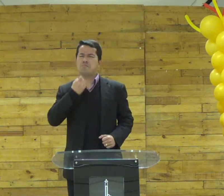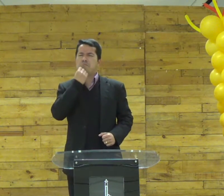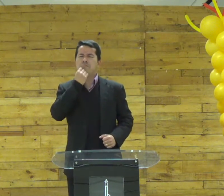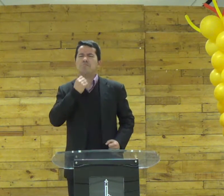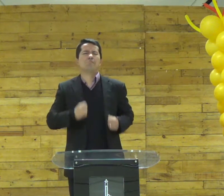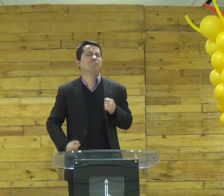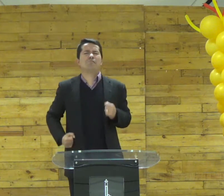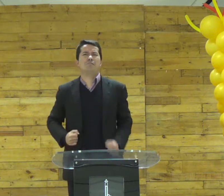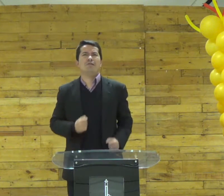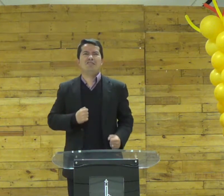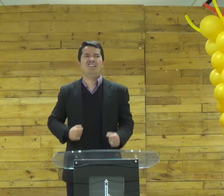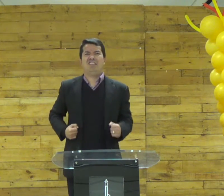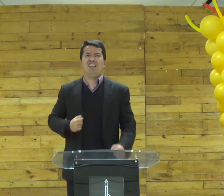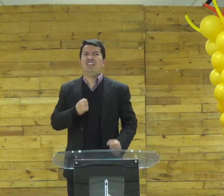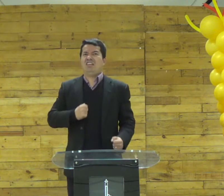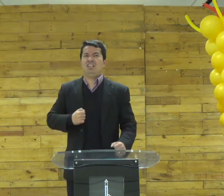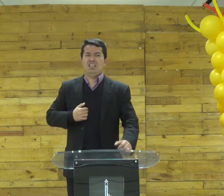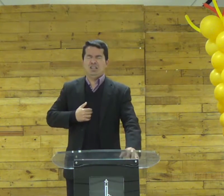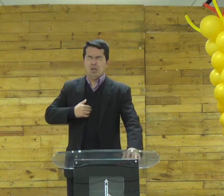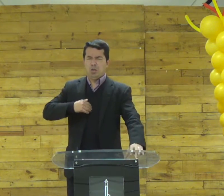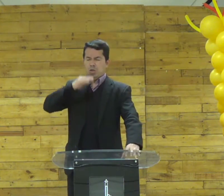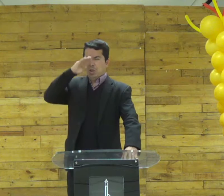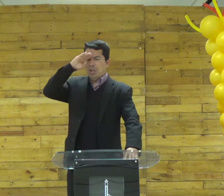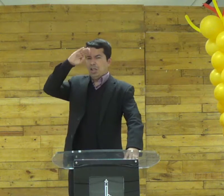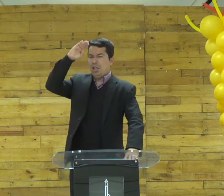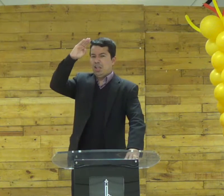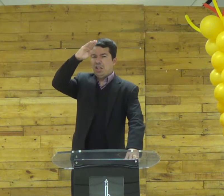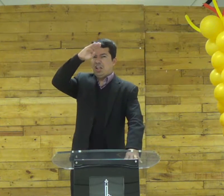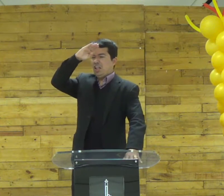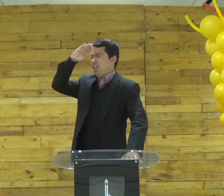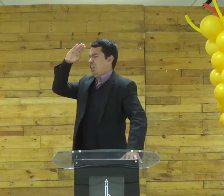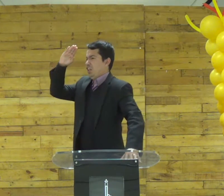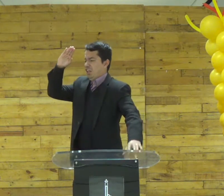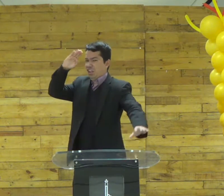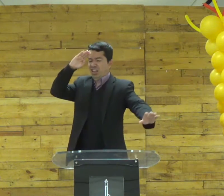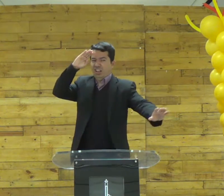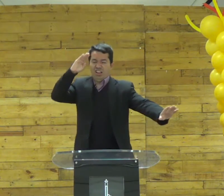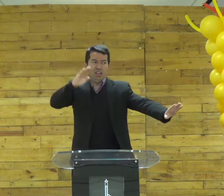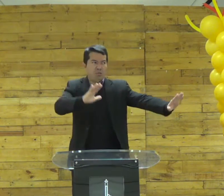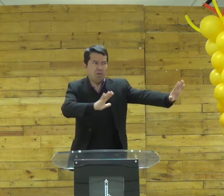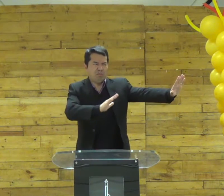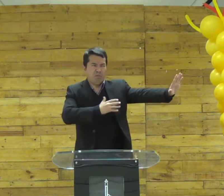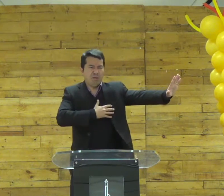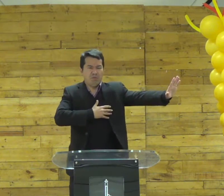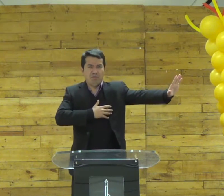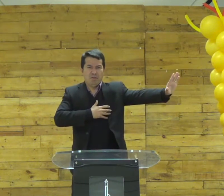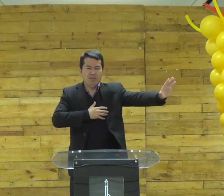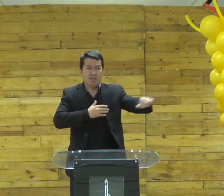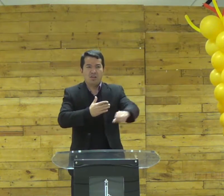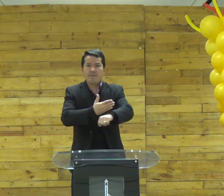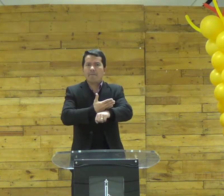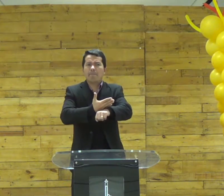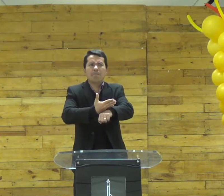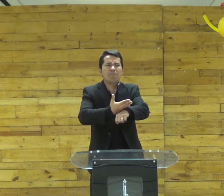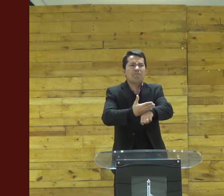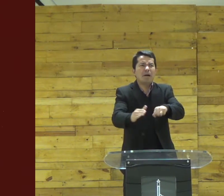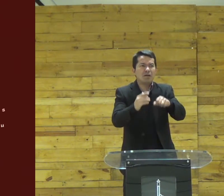estava tudo bem comigo ai começou a dar umas cânibras umas tonturas e vai com calma amigo vai devagar